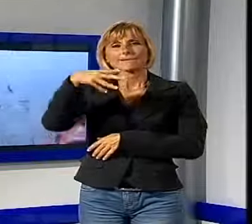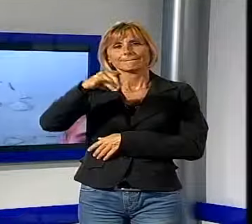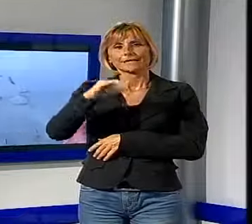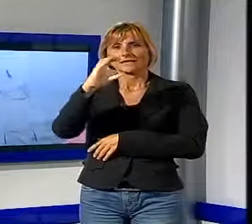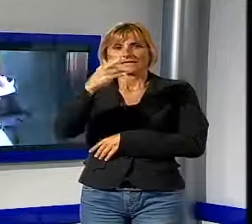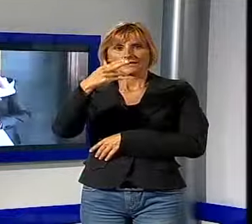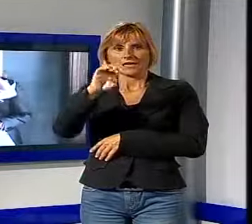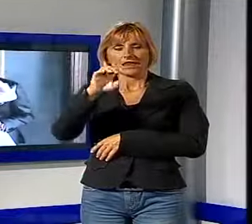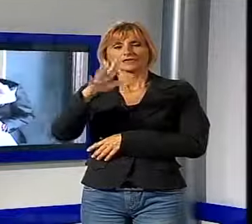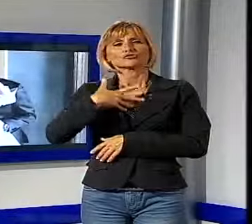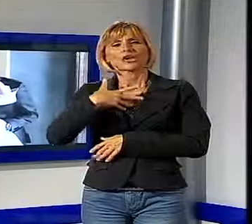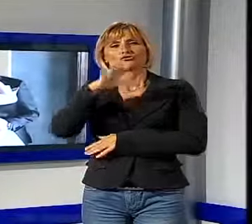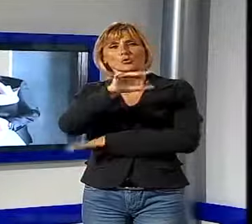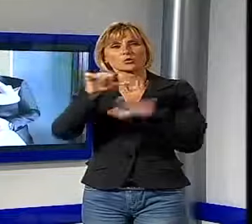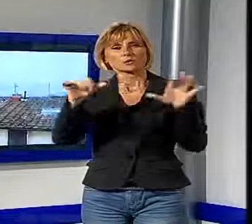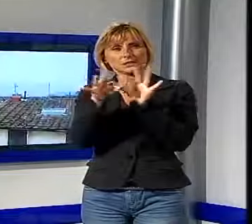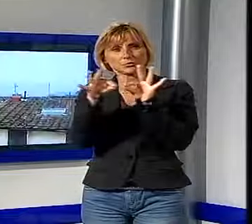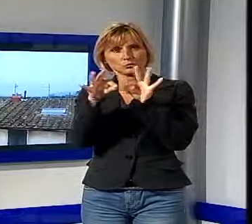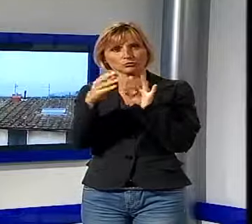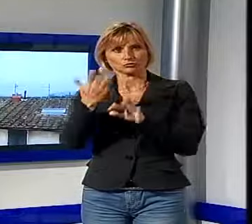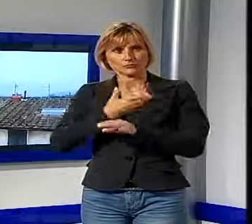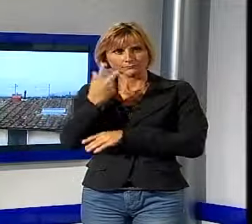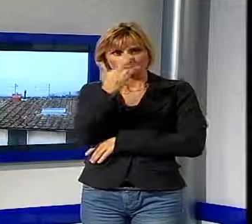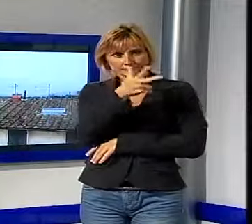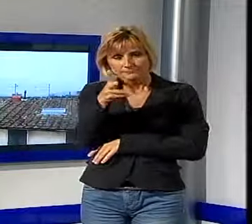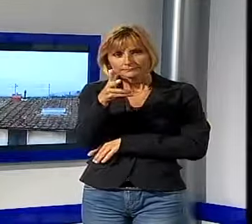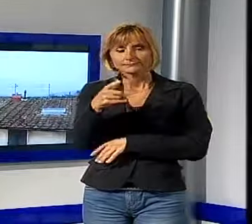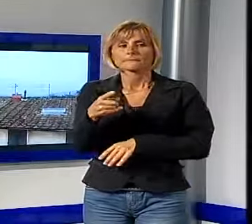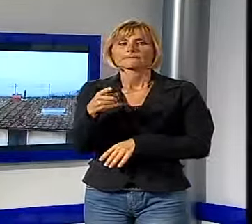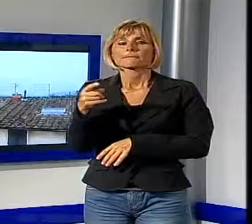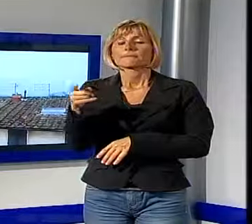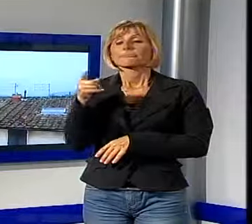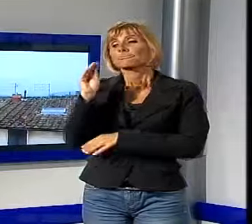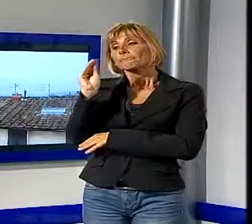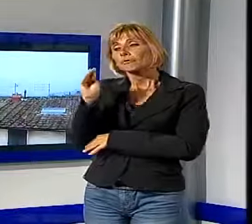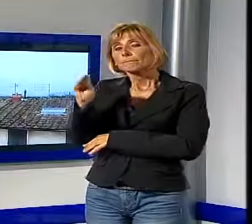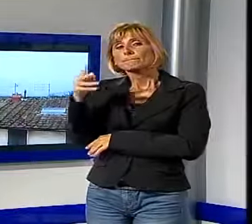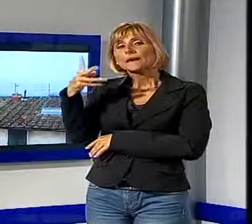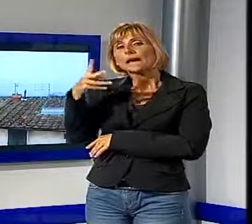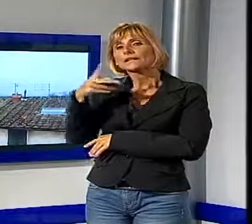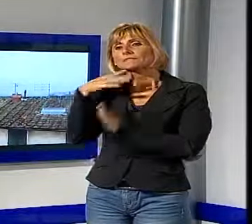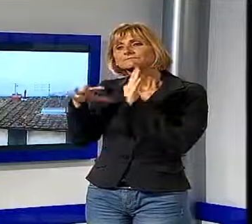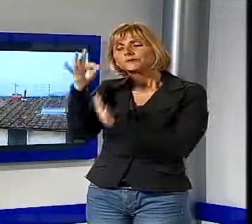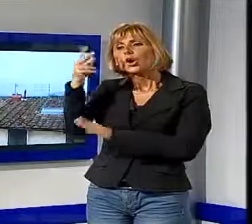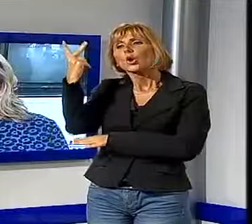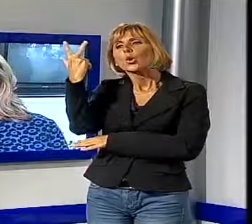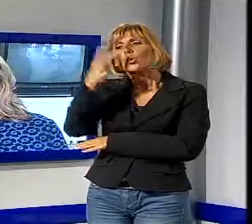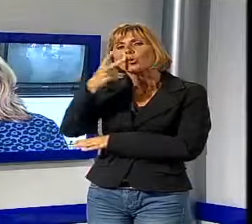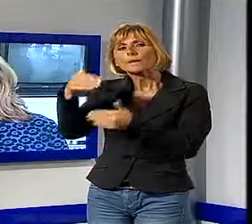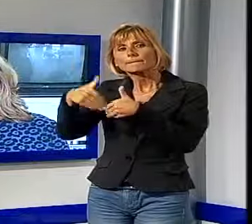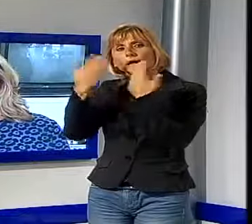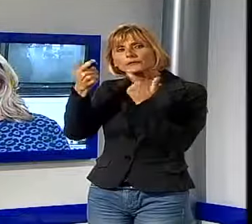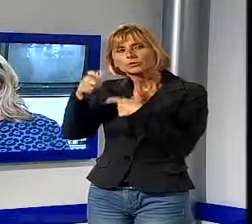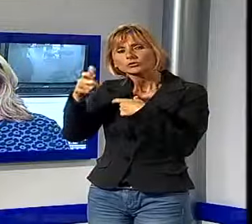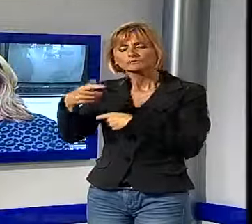cinquantesimo minuto. Marina, perché ha scelto come soggetto Lucca al mattino? Ho scelto Lucca al mattino perché in me è